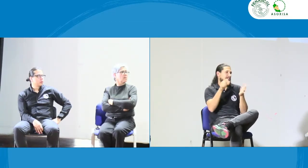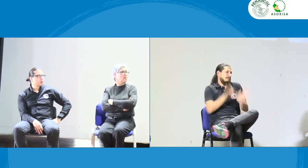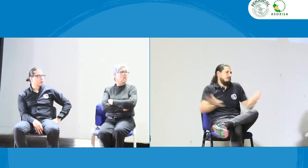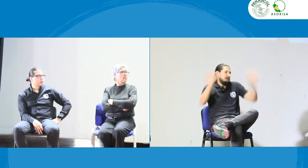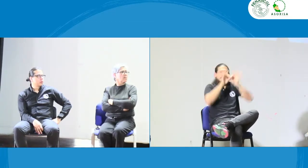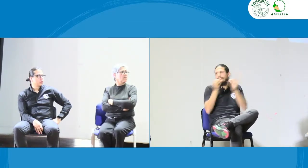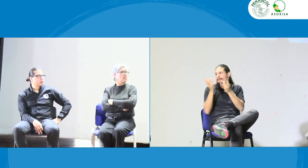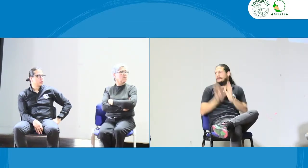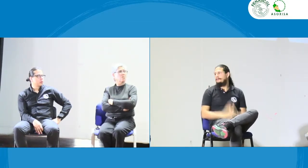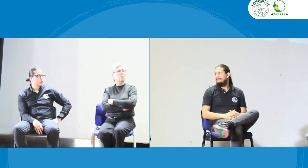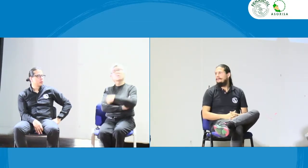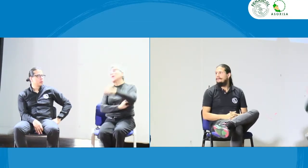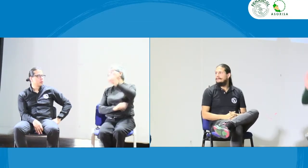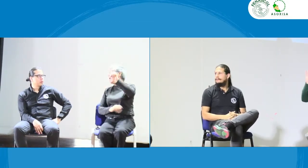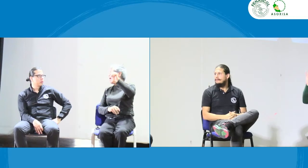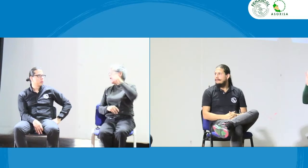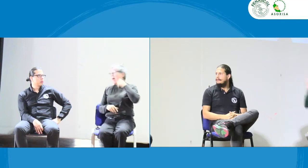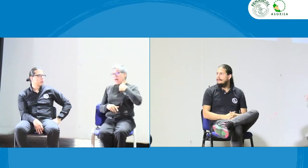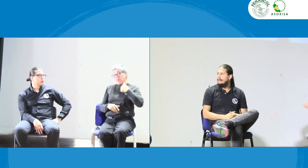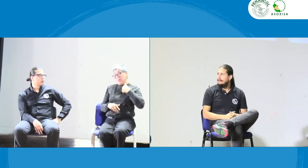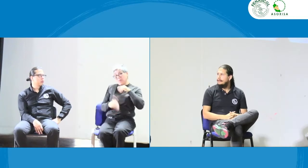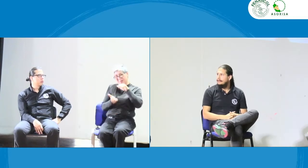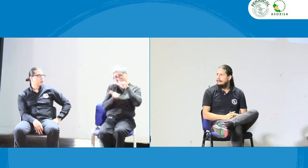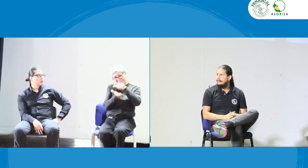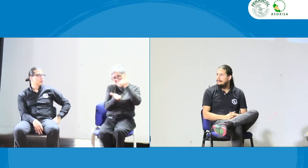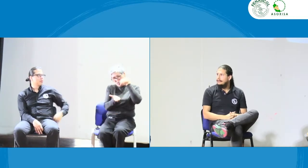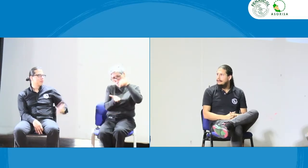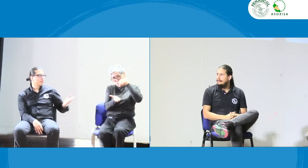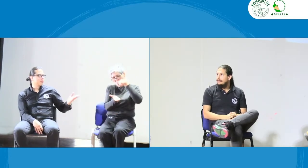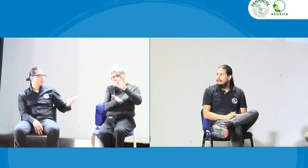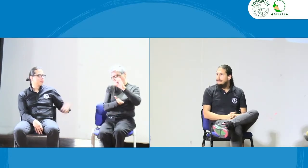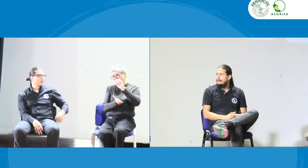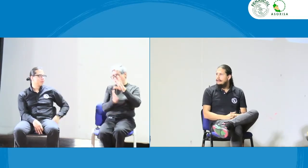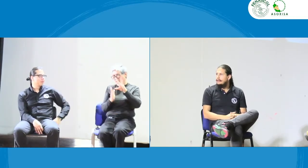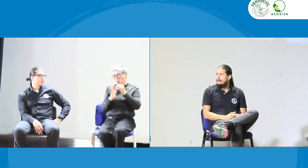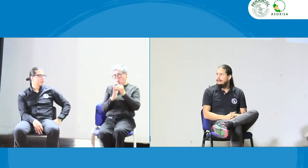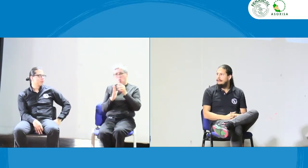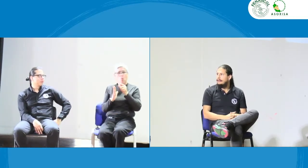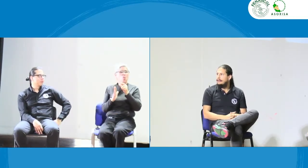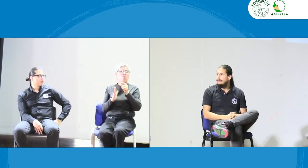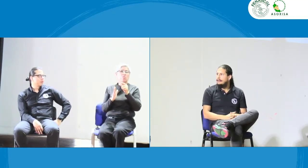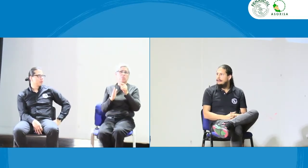consolidado, las personas puedan sentir esa tranquilidad de tener un código de ética. Además, frente al código,